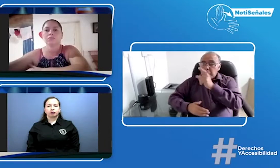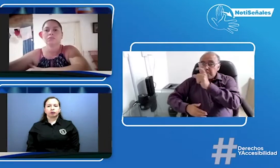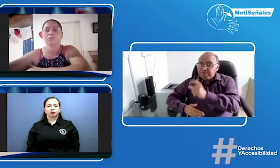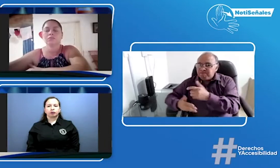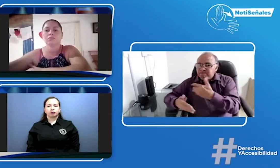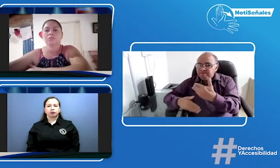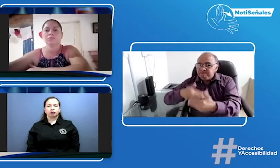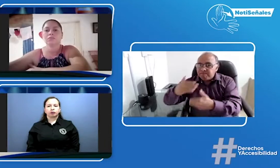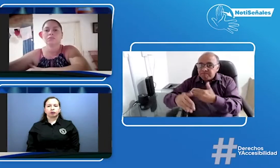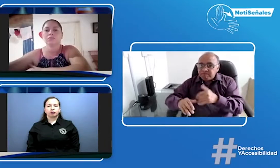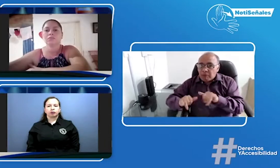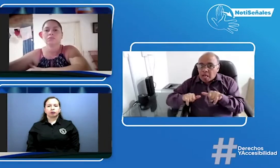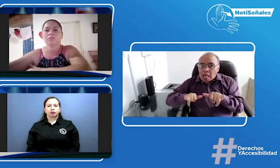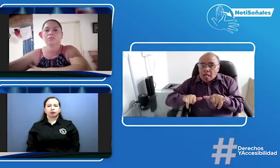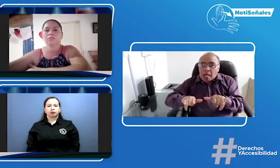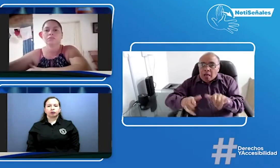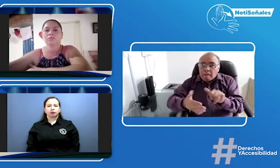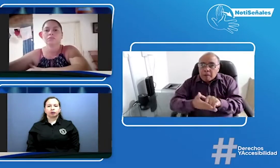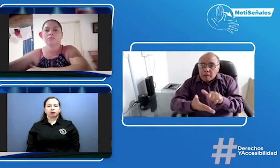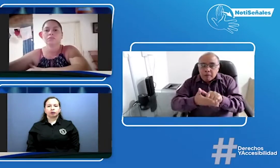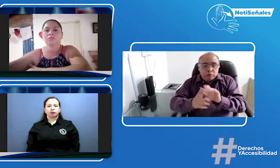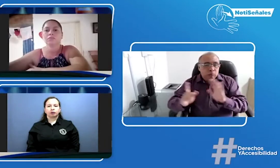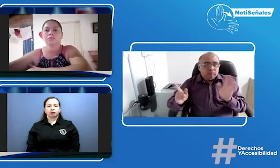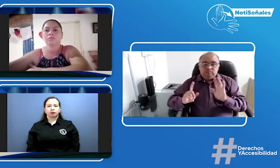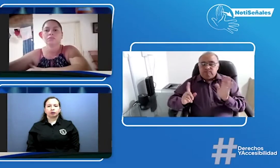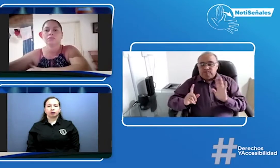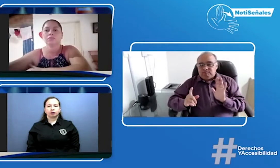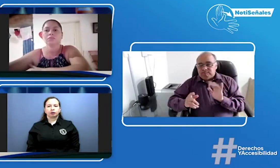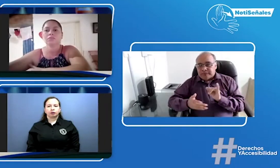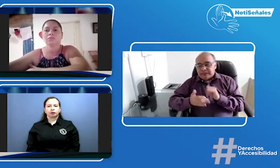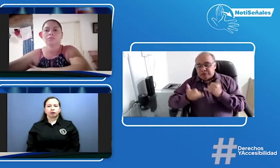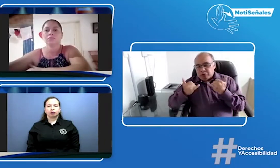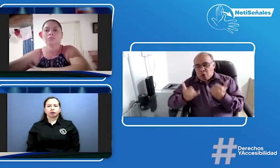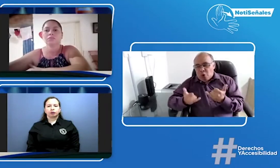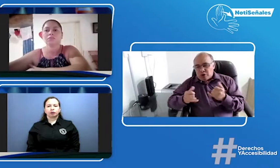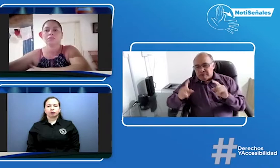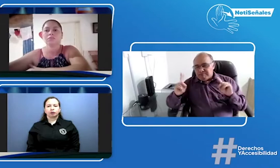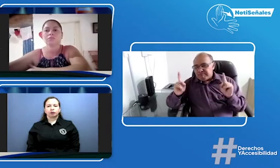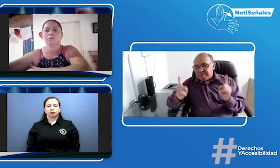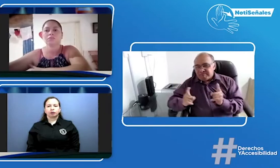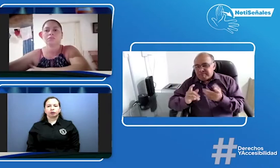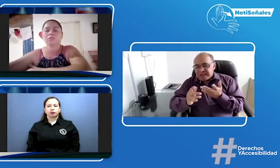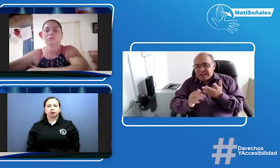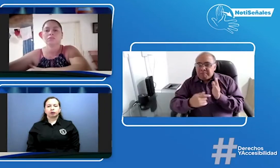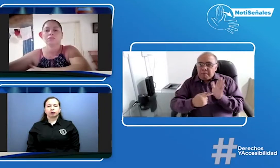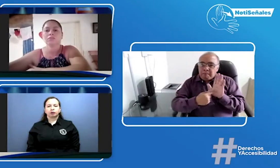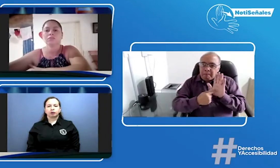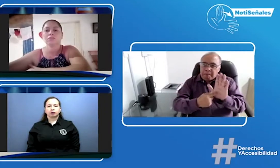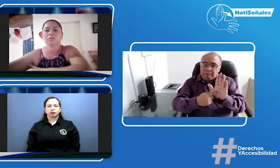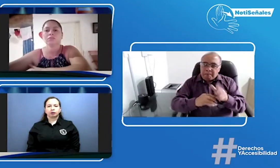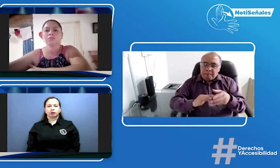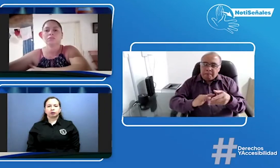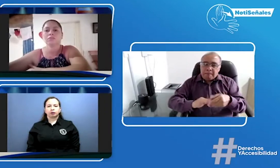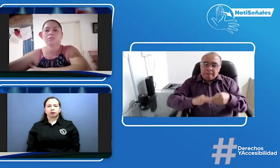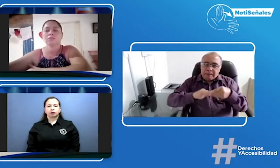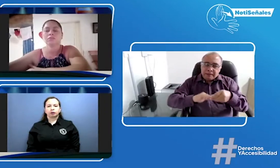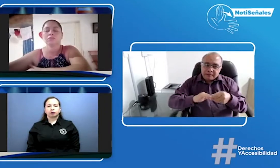con la posesión de este nuevo gabinete, Ministerio de Educación, cómo va a suceder esta situación. Así que